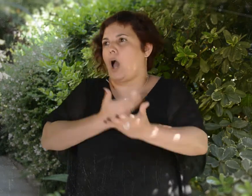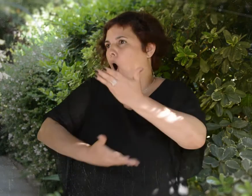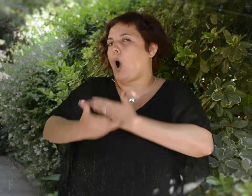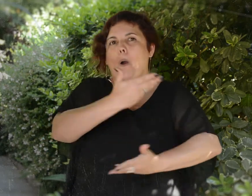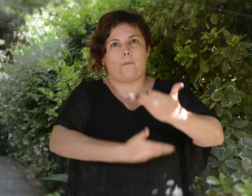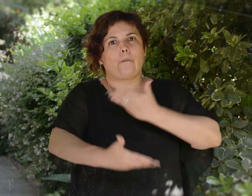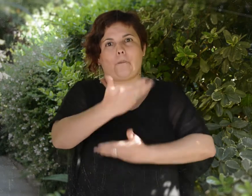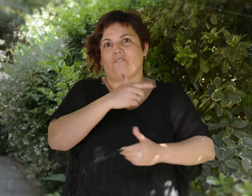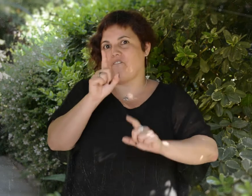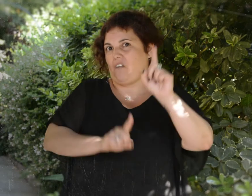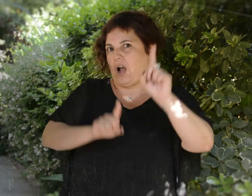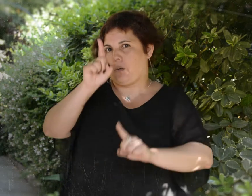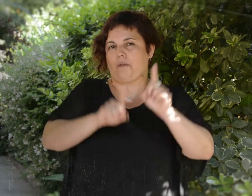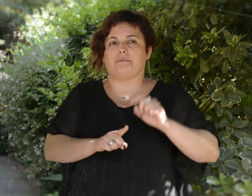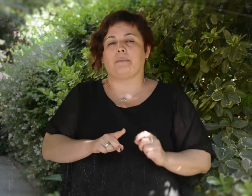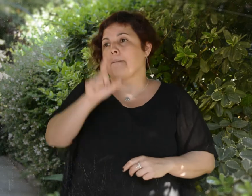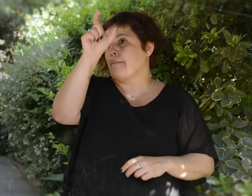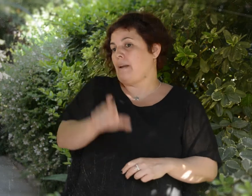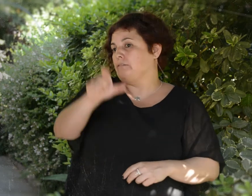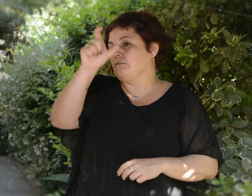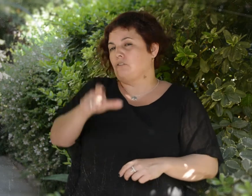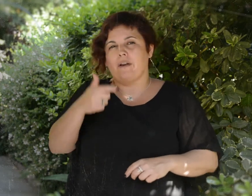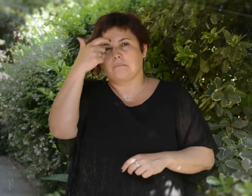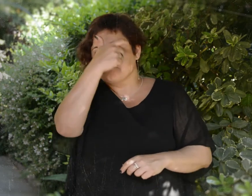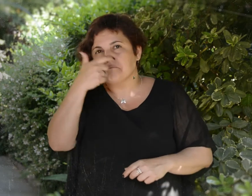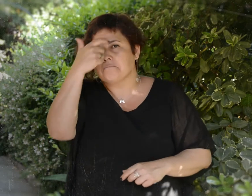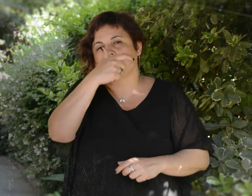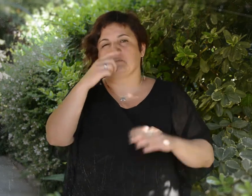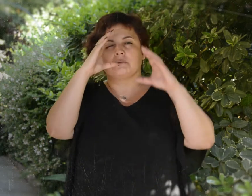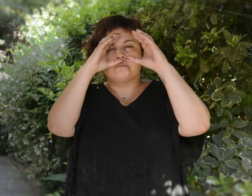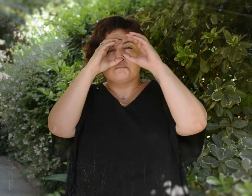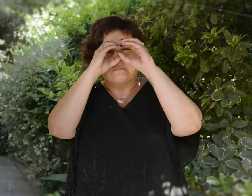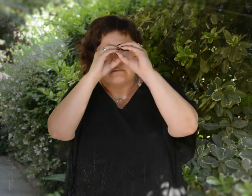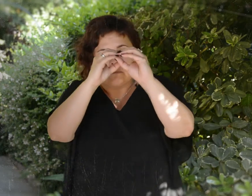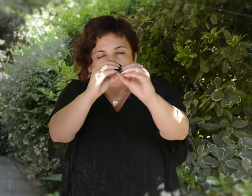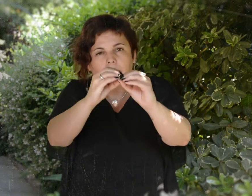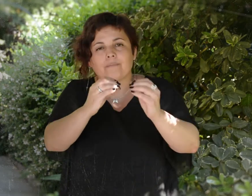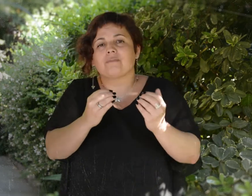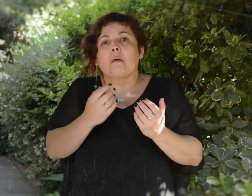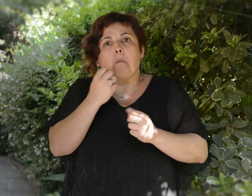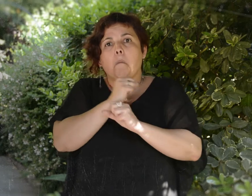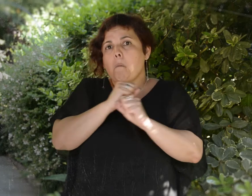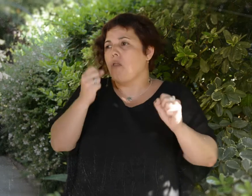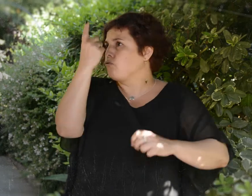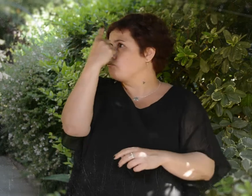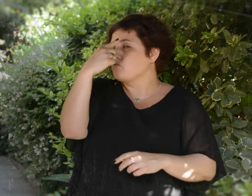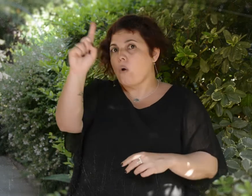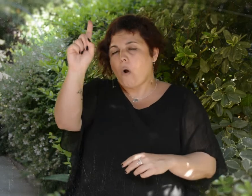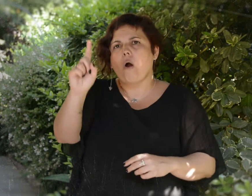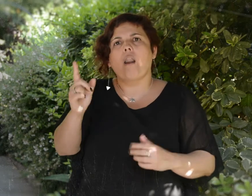Las personas con discapacidad visual, ceguera o baja visión logran manejarse autónomamente gracias a la